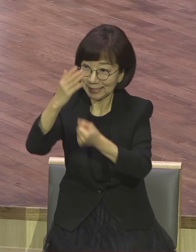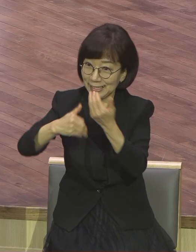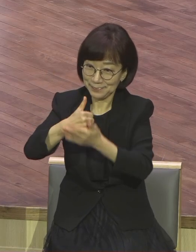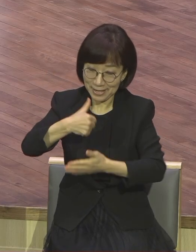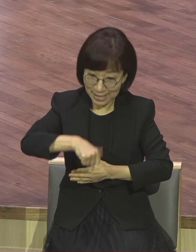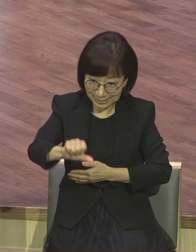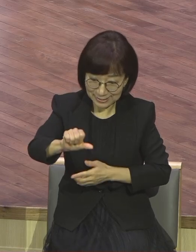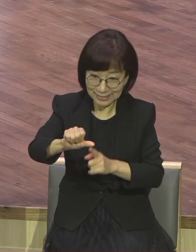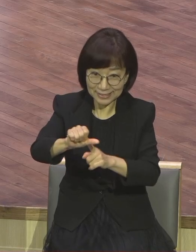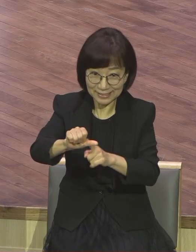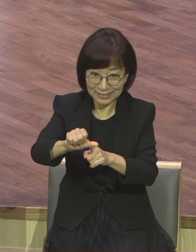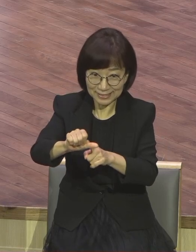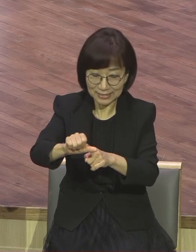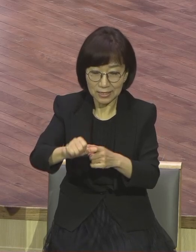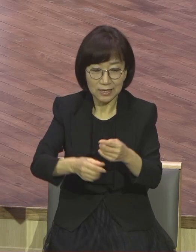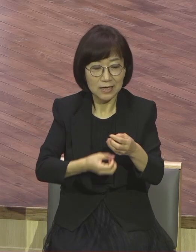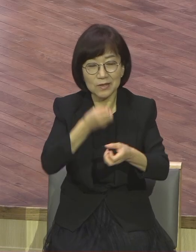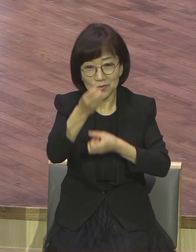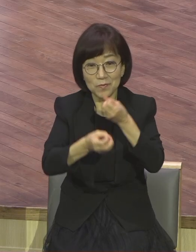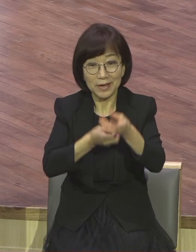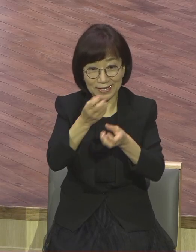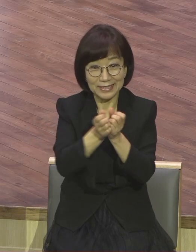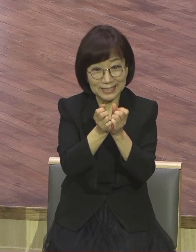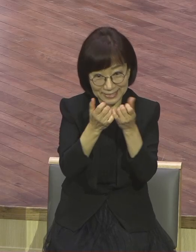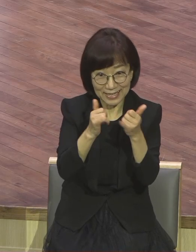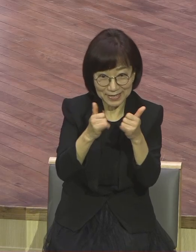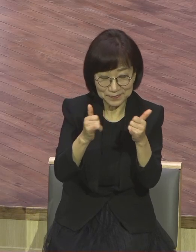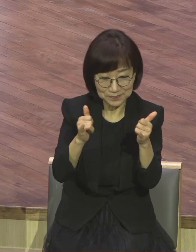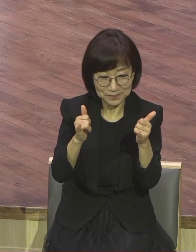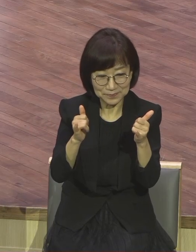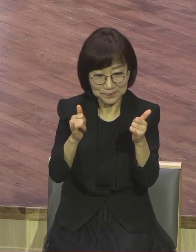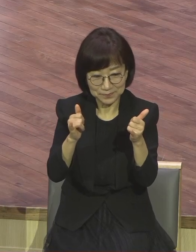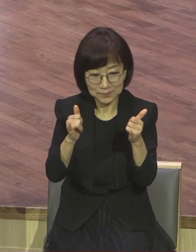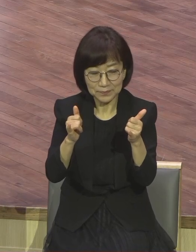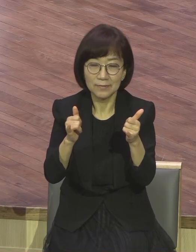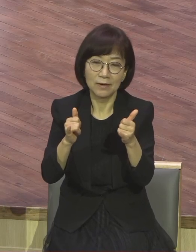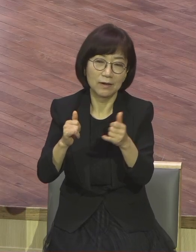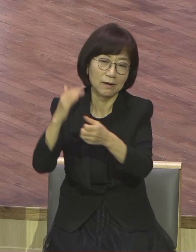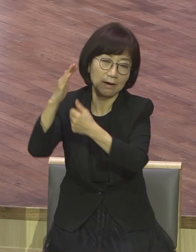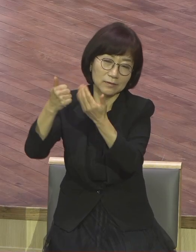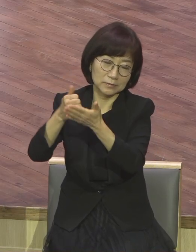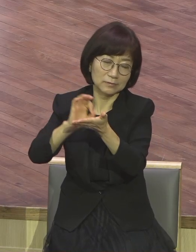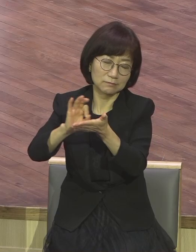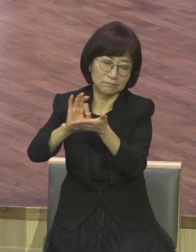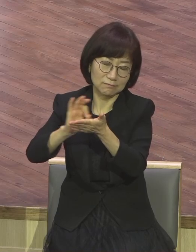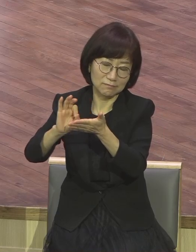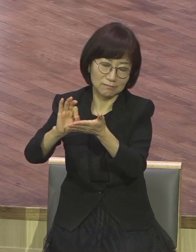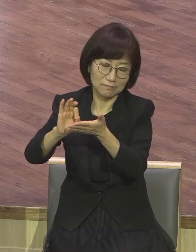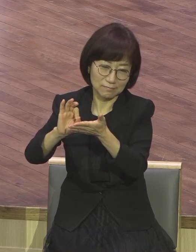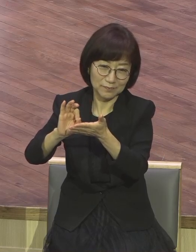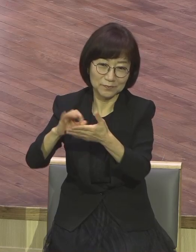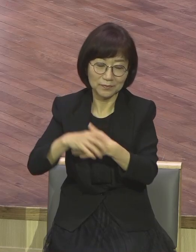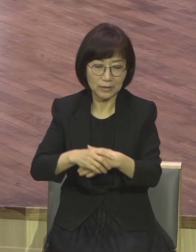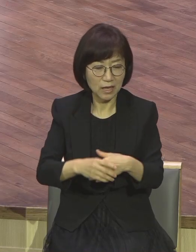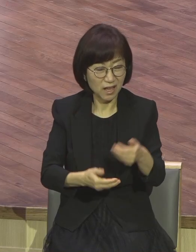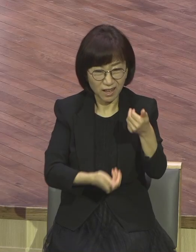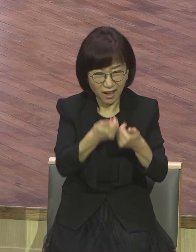인도받아서 자기 영혼이 고백할 정도 되면 그건 끝난 거예요. 갈등, 시험,